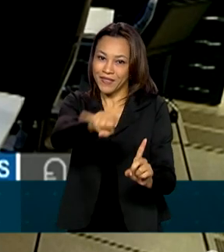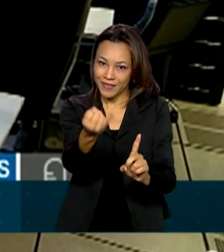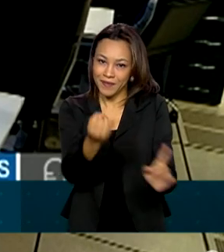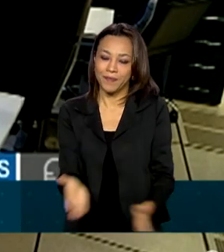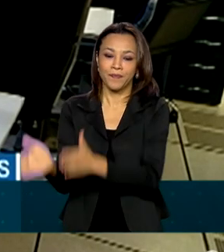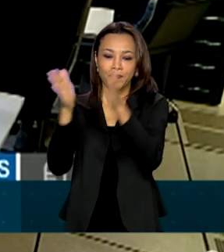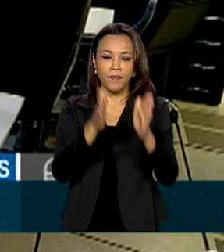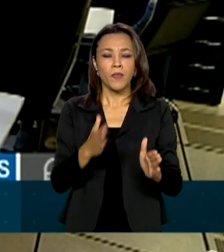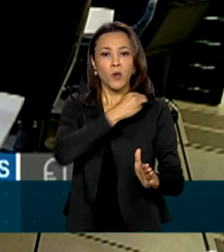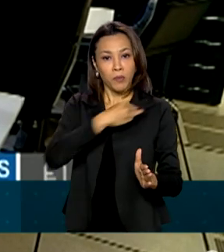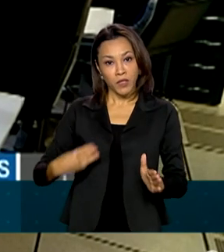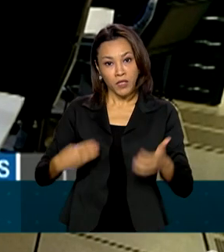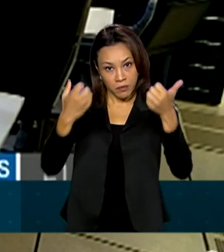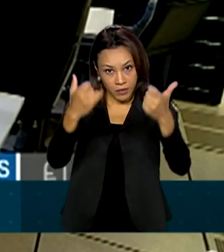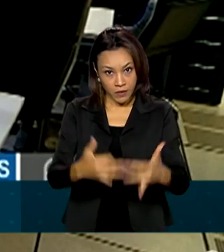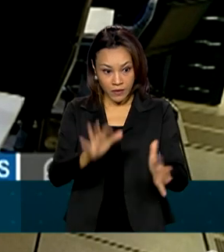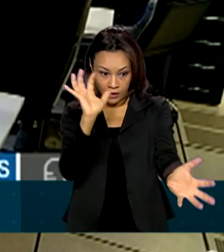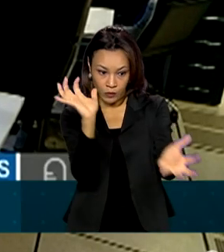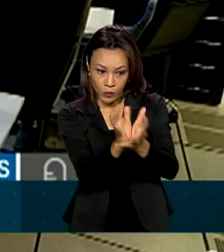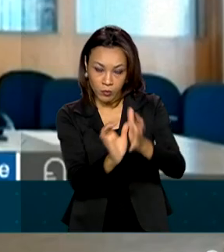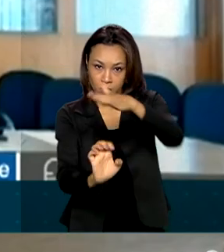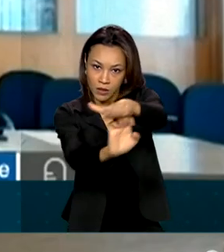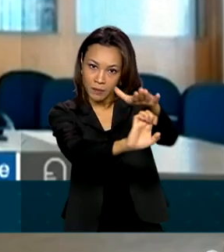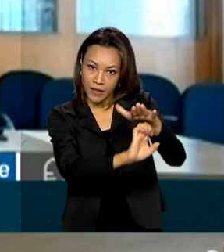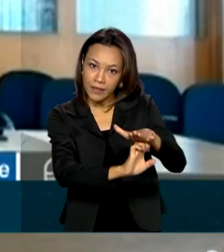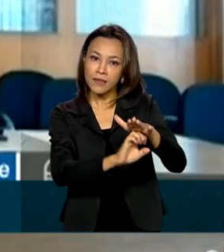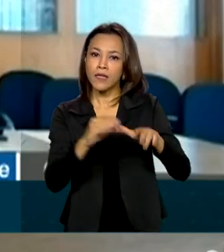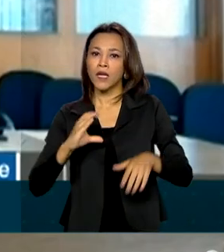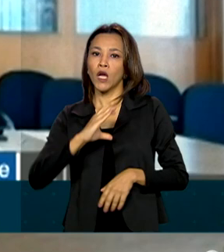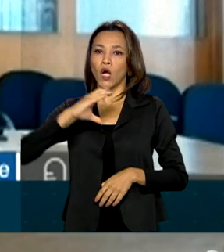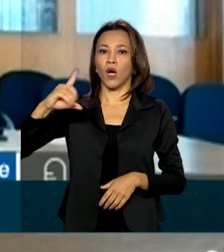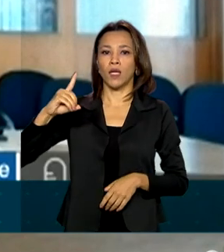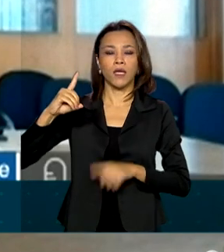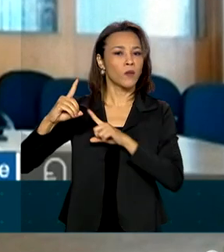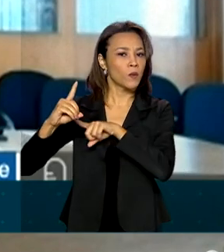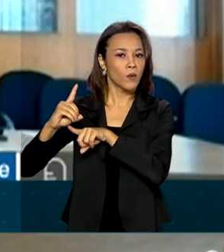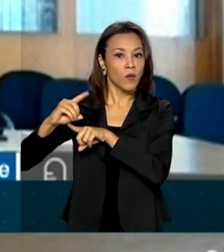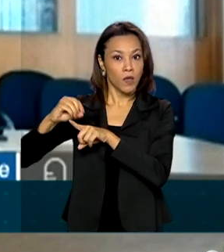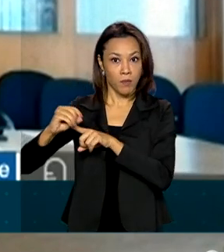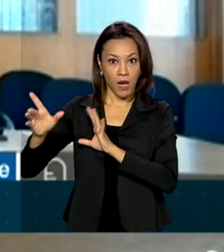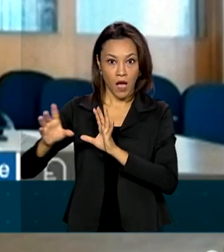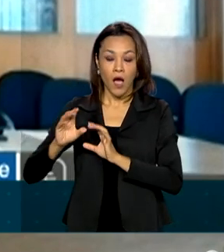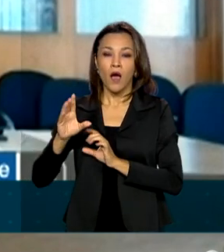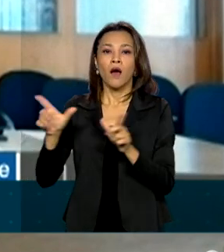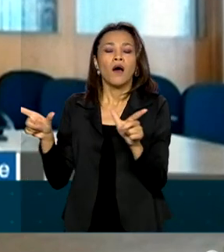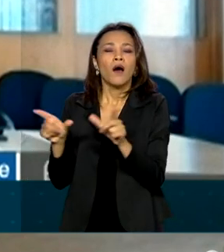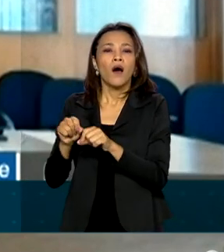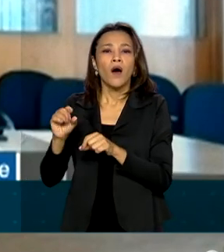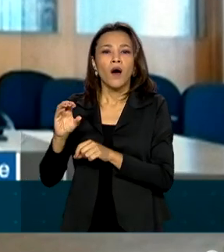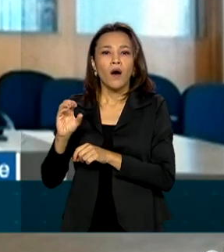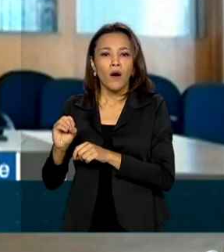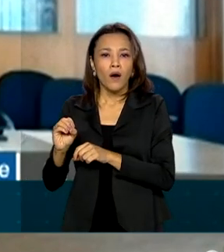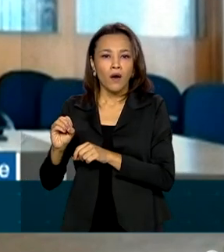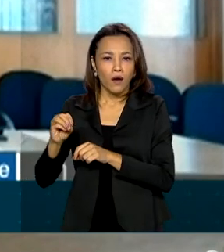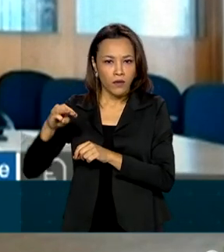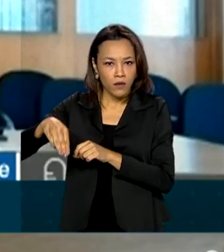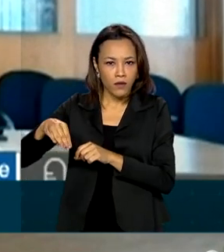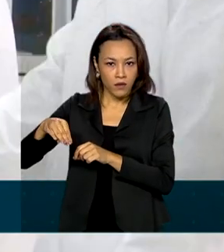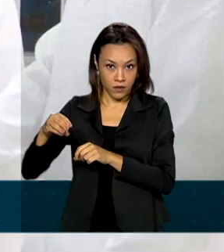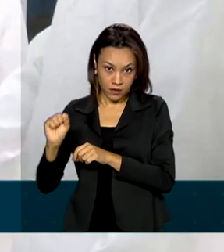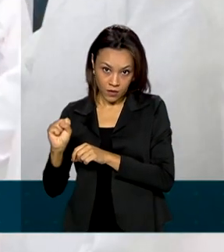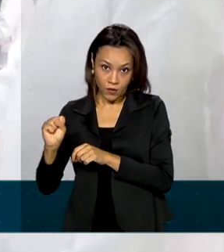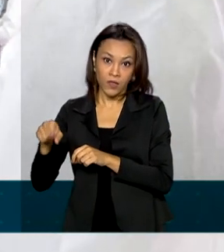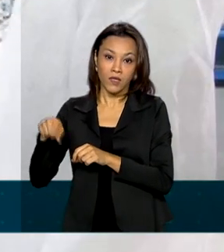destacou ainda que o consórcio COVAX Facility, coordenado pela Organização Mundial de Saúde e que tem a participação do